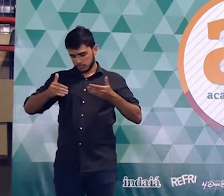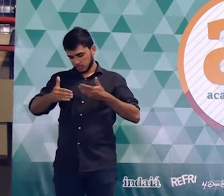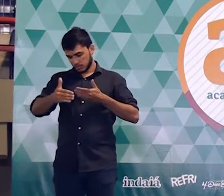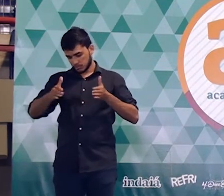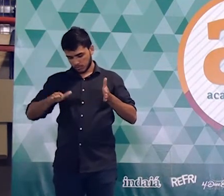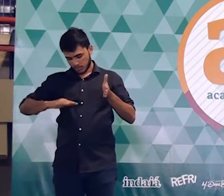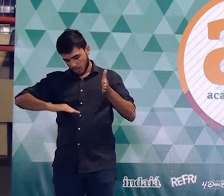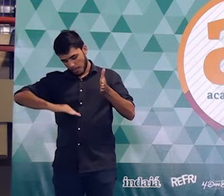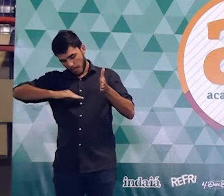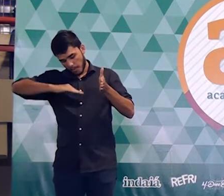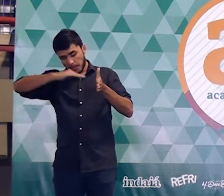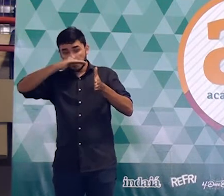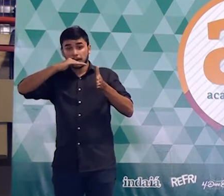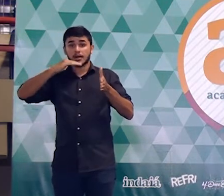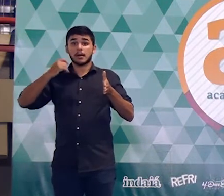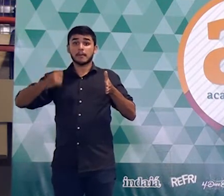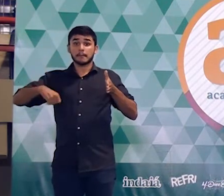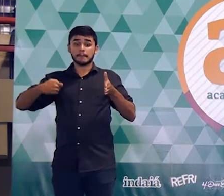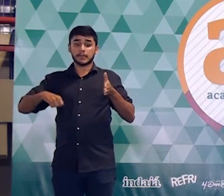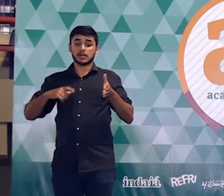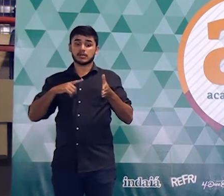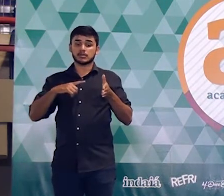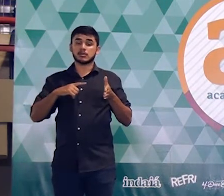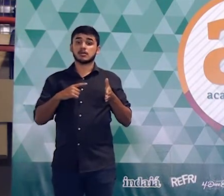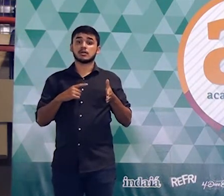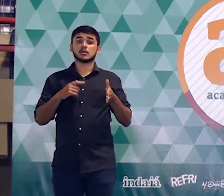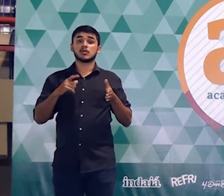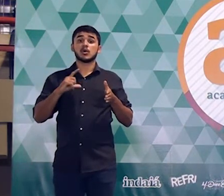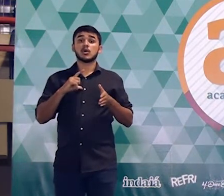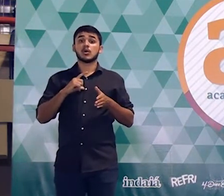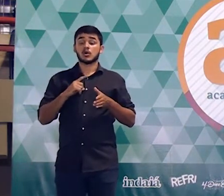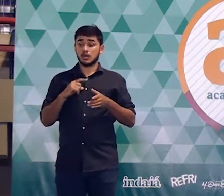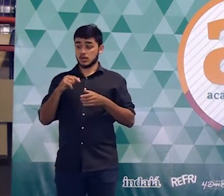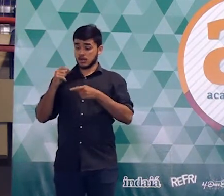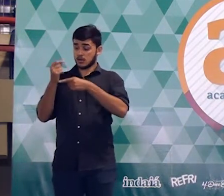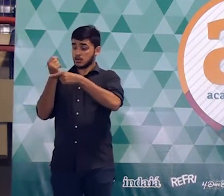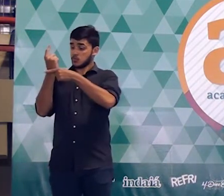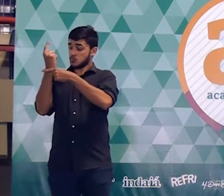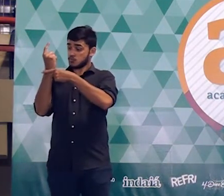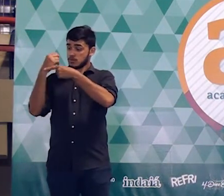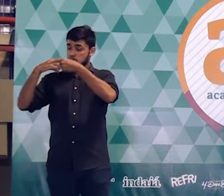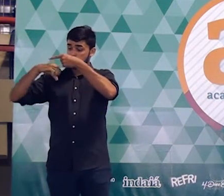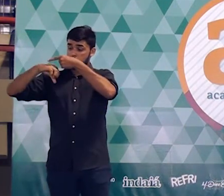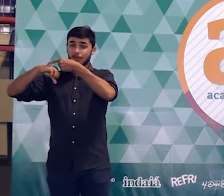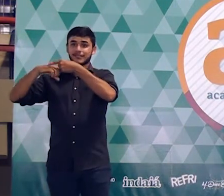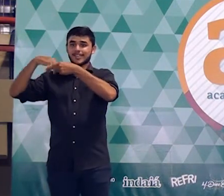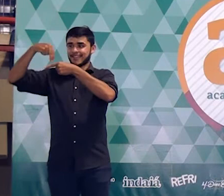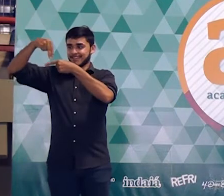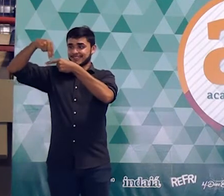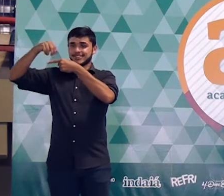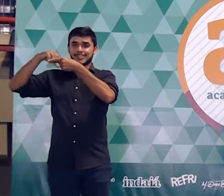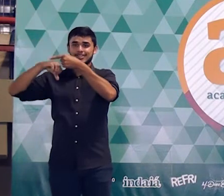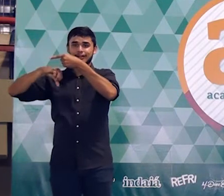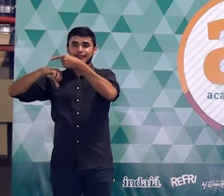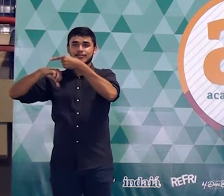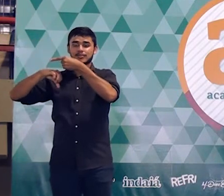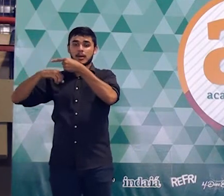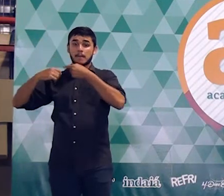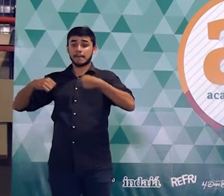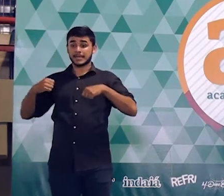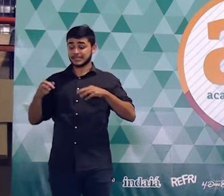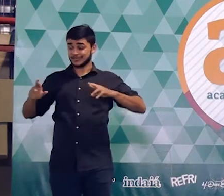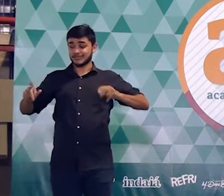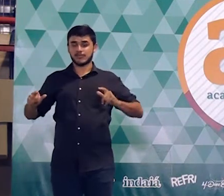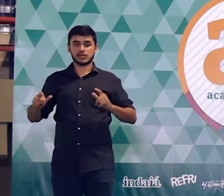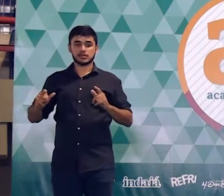na nova caixa tem que ser um nono da quantidade de peças que eu tinha na caixa anterior. Significa dizer então que a